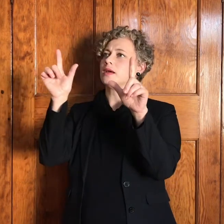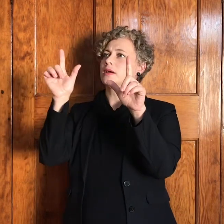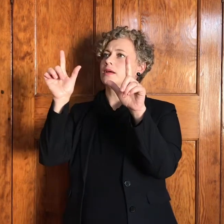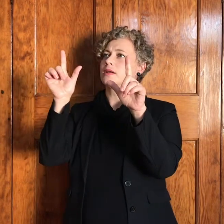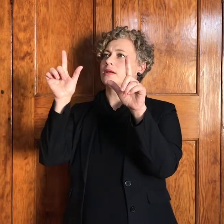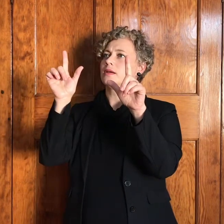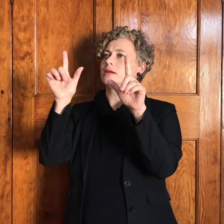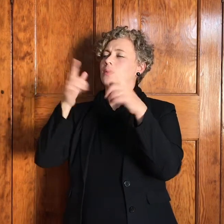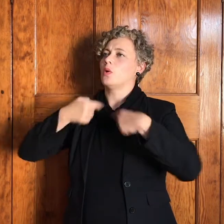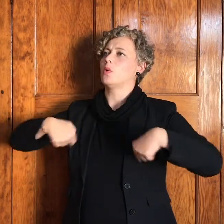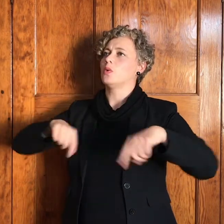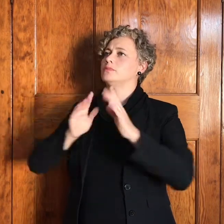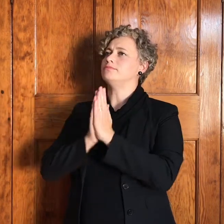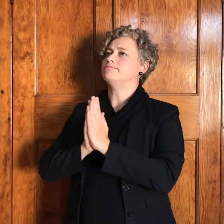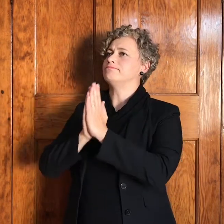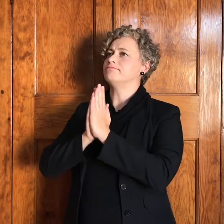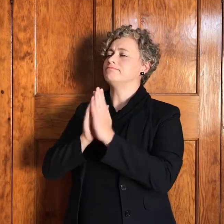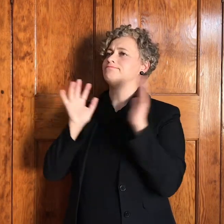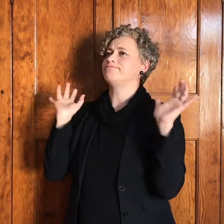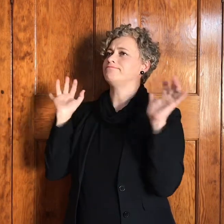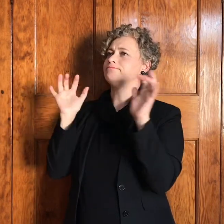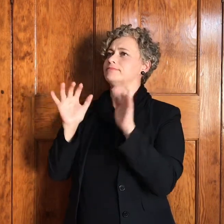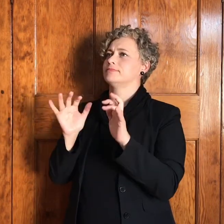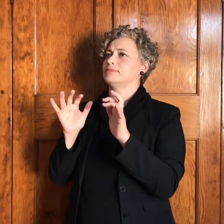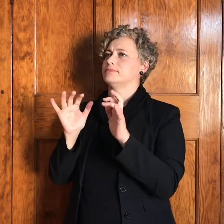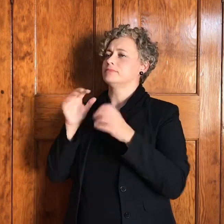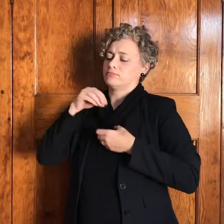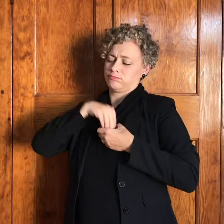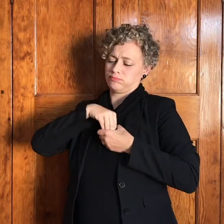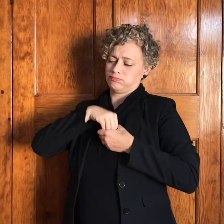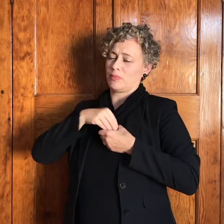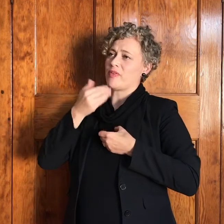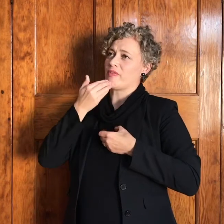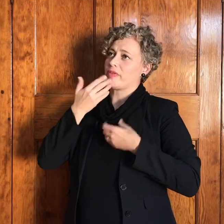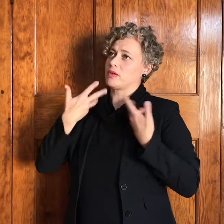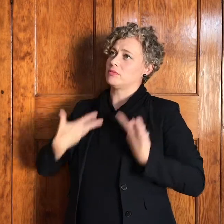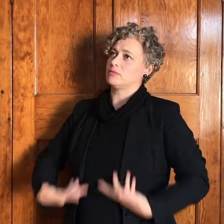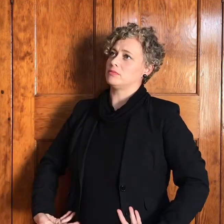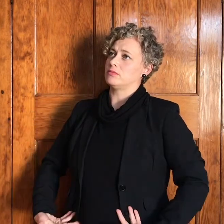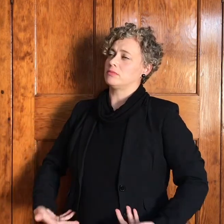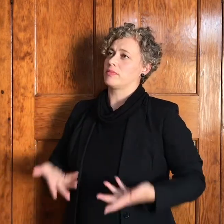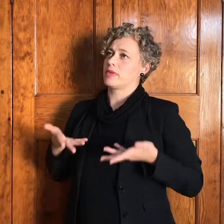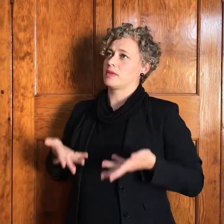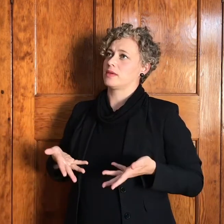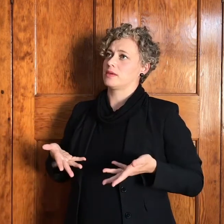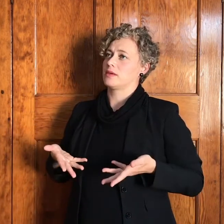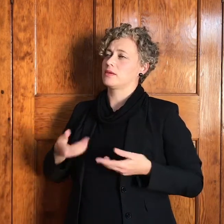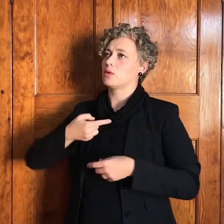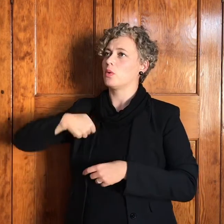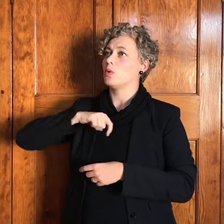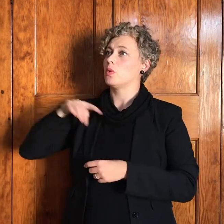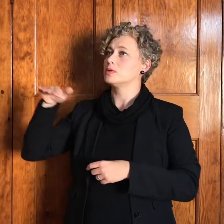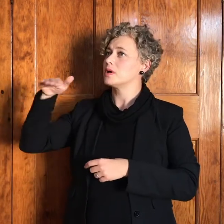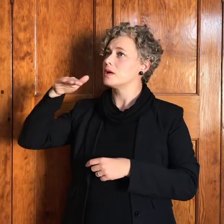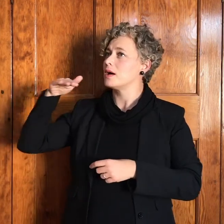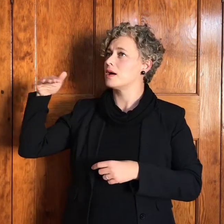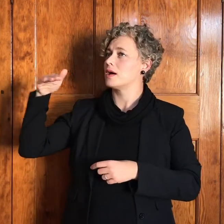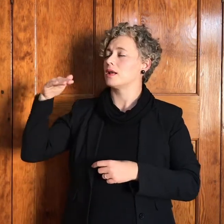die mense wat ons ten diepste is ons is nie heilig is nie maar mense wat een biekie mank